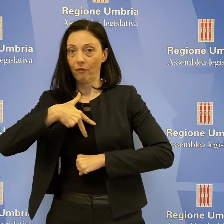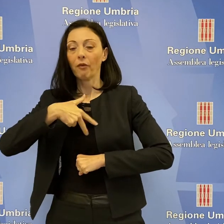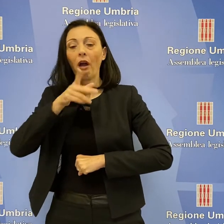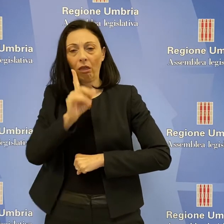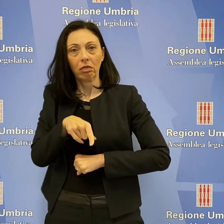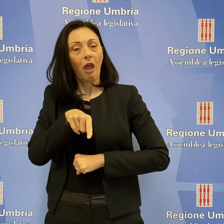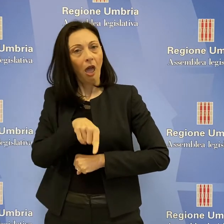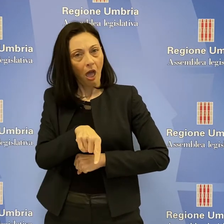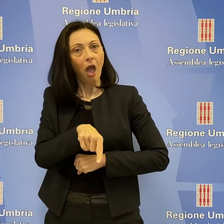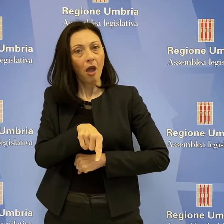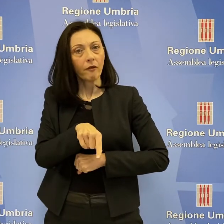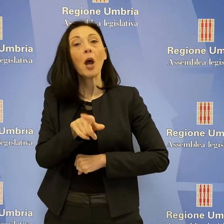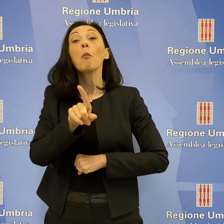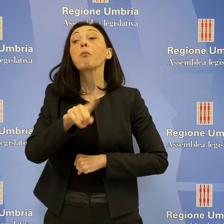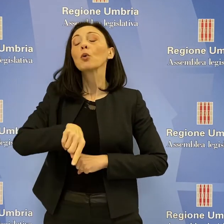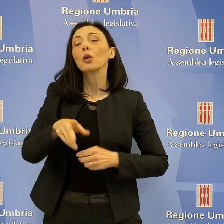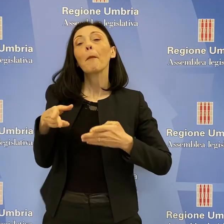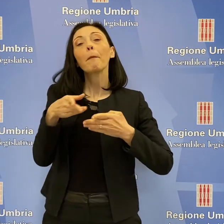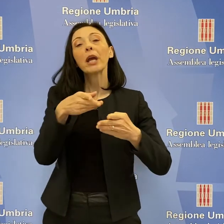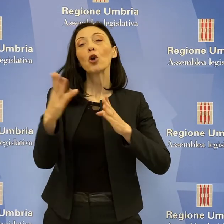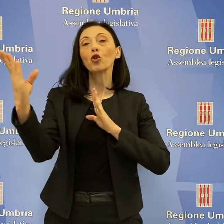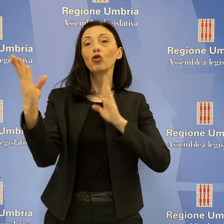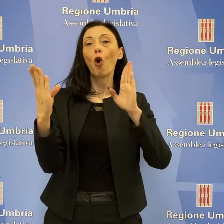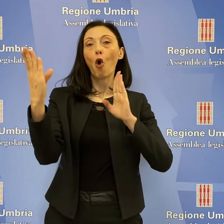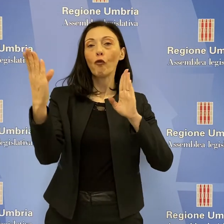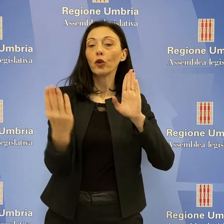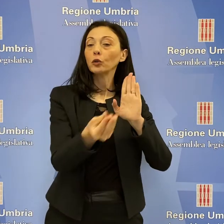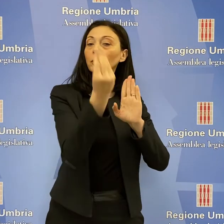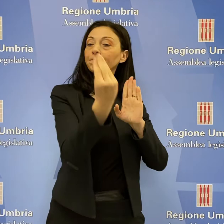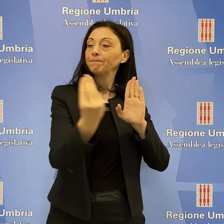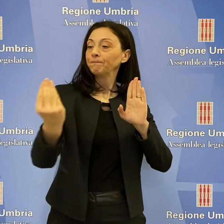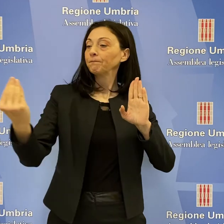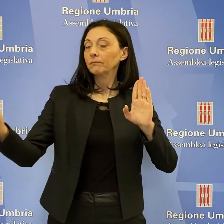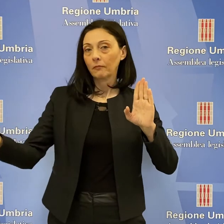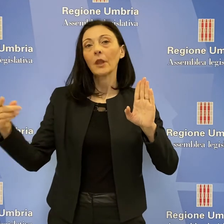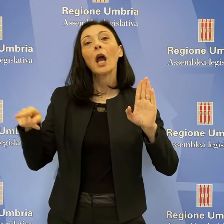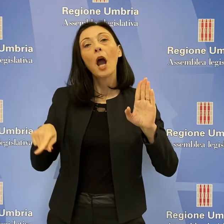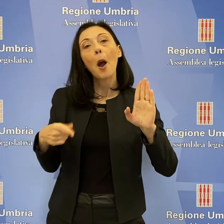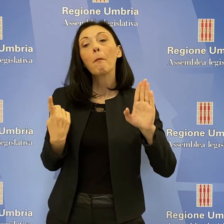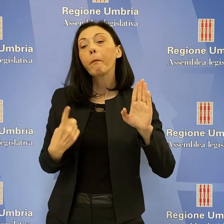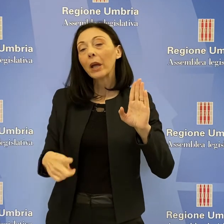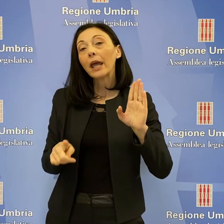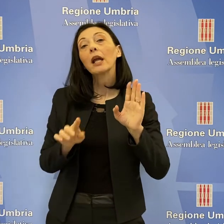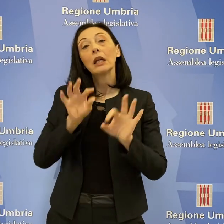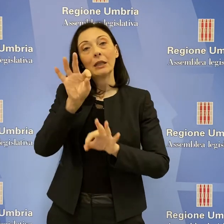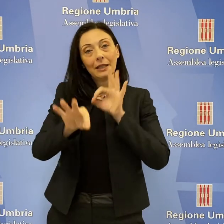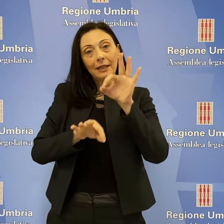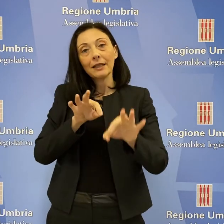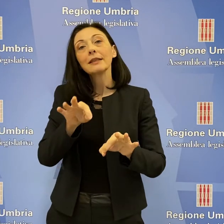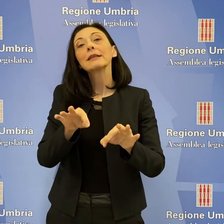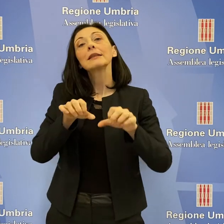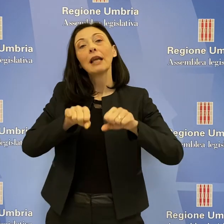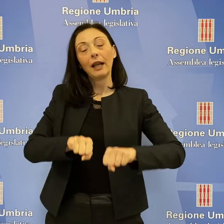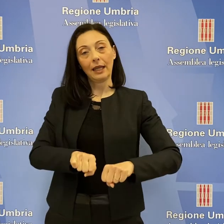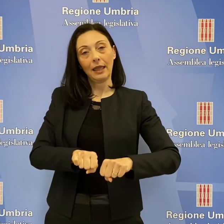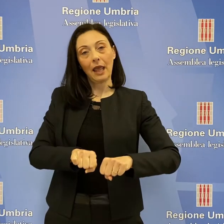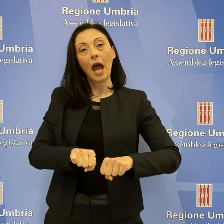percorso di partecipazione e di confronto con tutte le figure professionali titolari della procedura di esecuzione dei trattamenti sanitari e